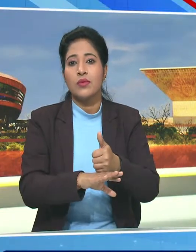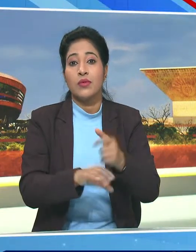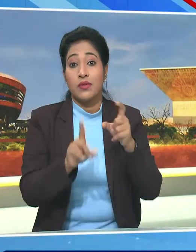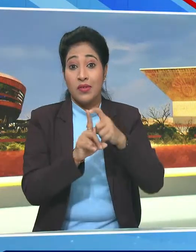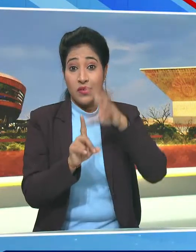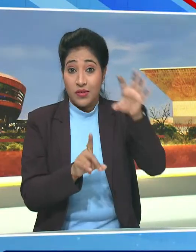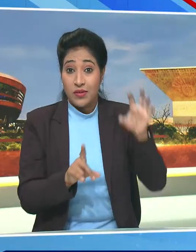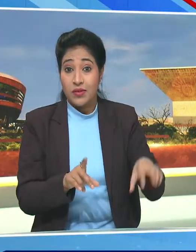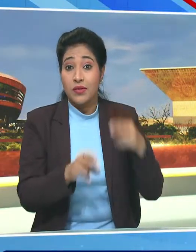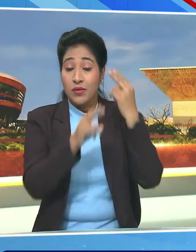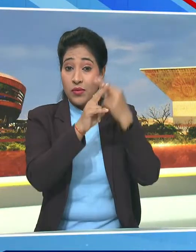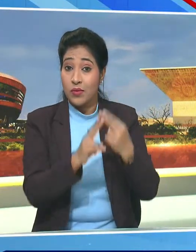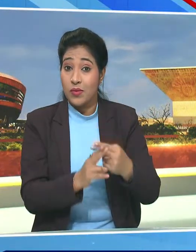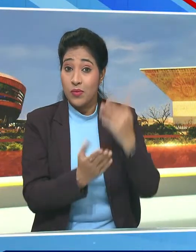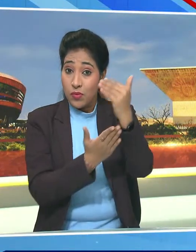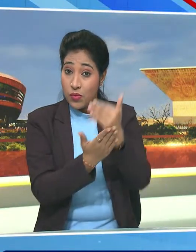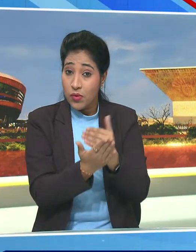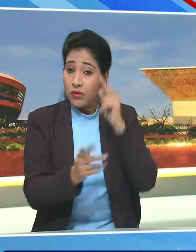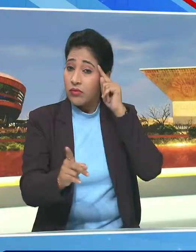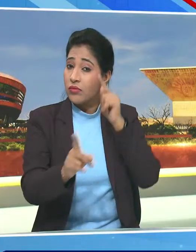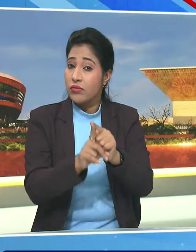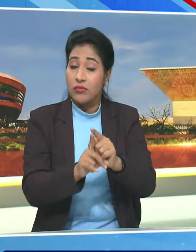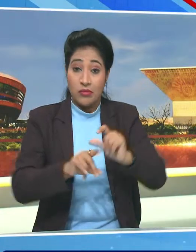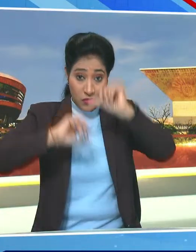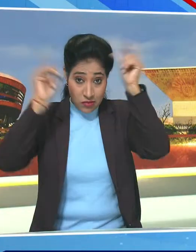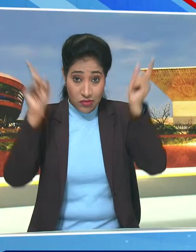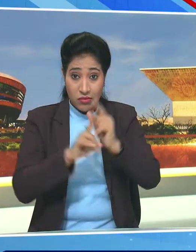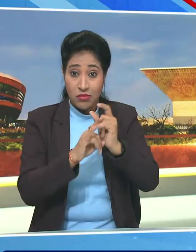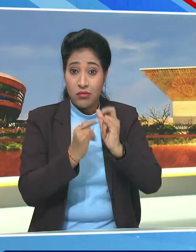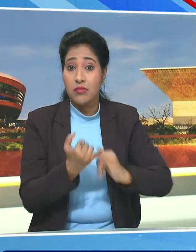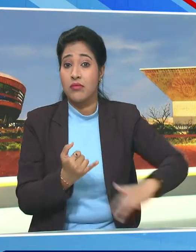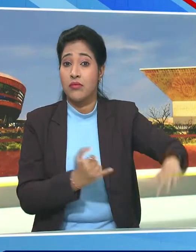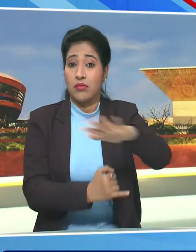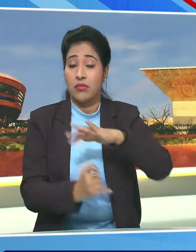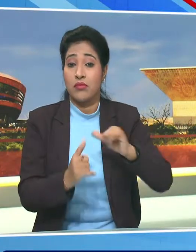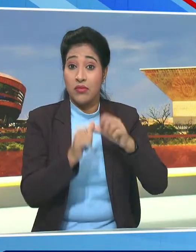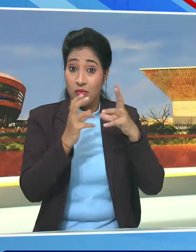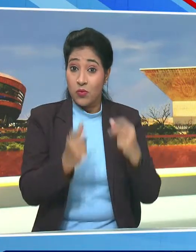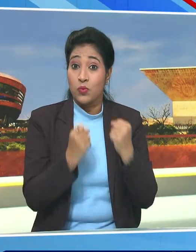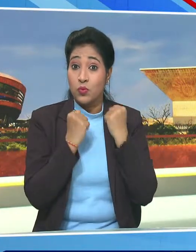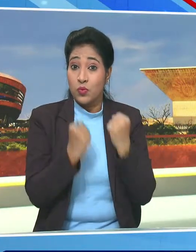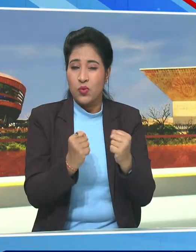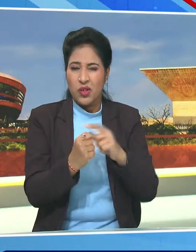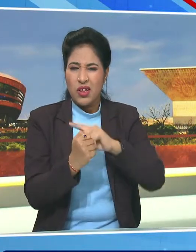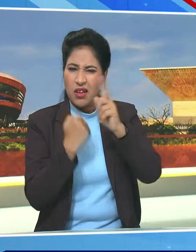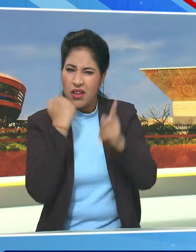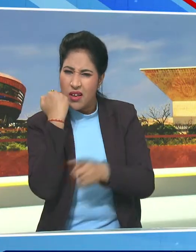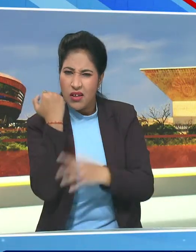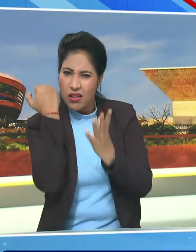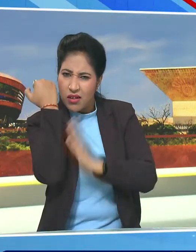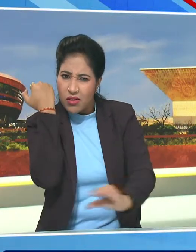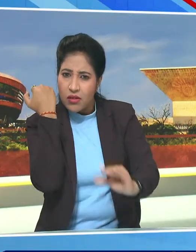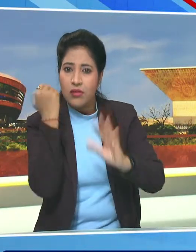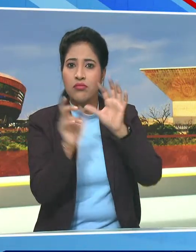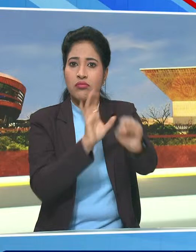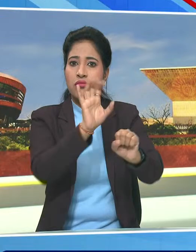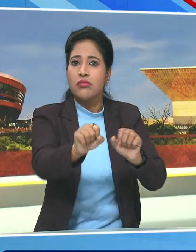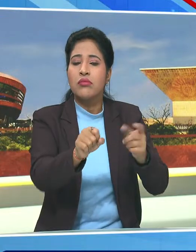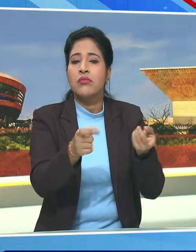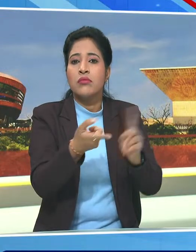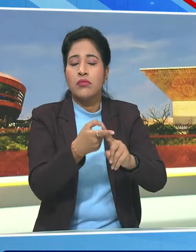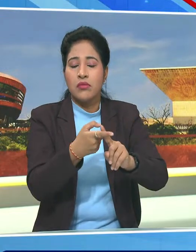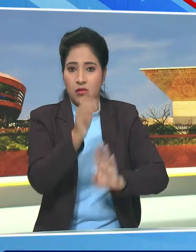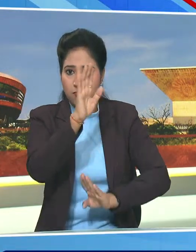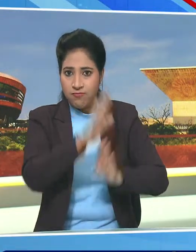आकांग्षी जिला कारिकरम का मकसद देश के सामाजिक और आर्थिक रूप से पिछडे जिलों की पहचान करना